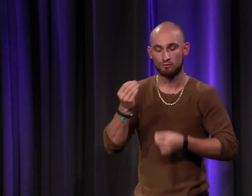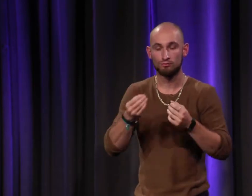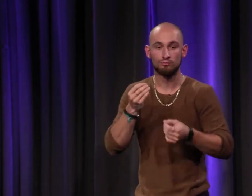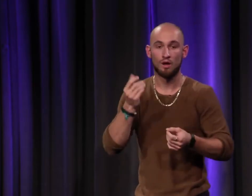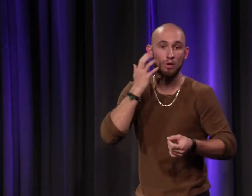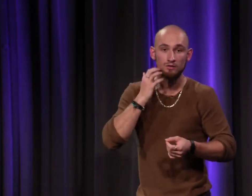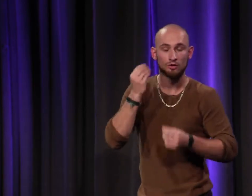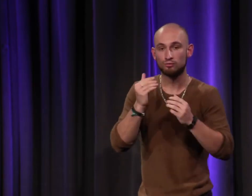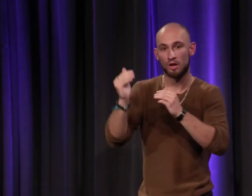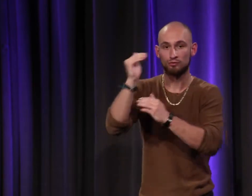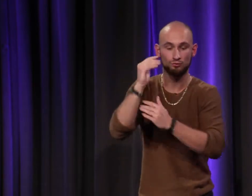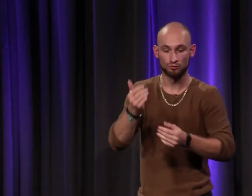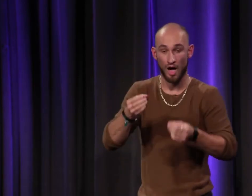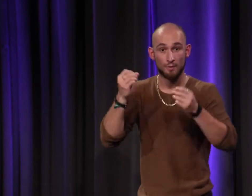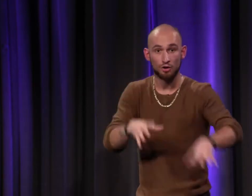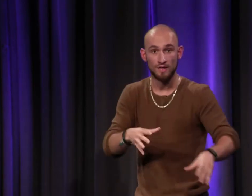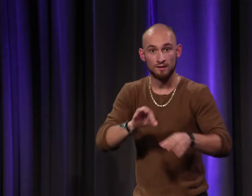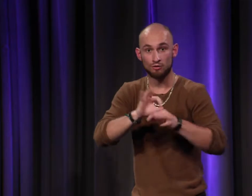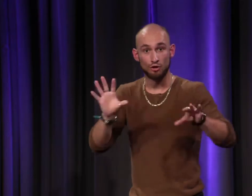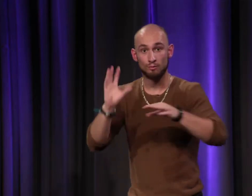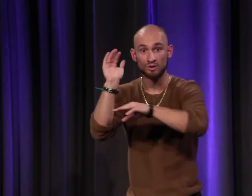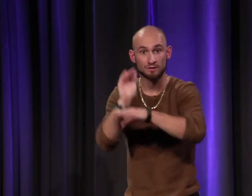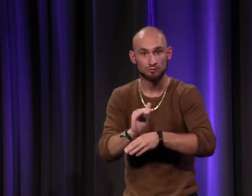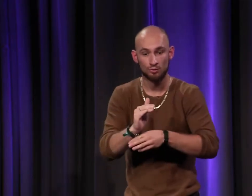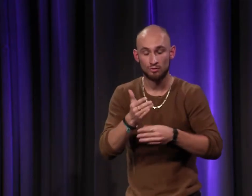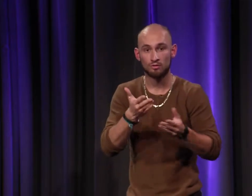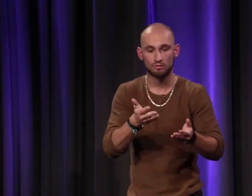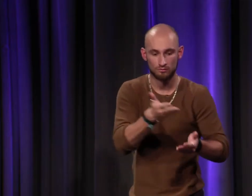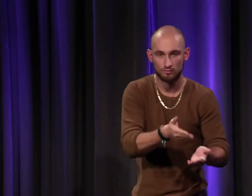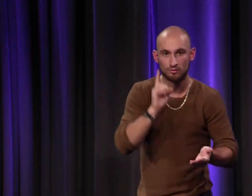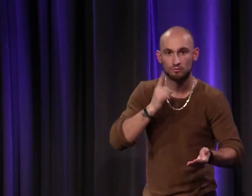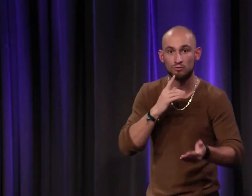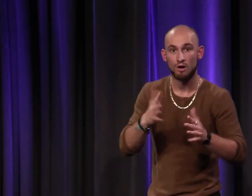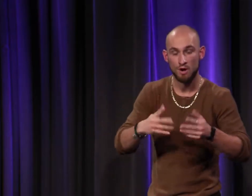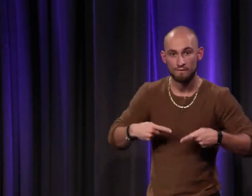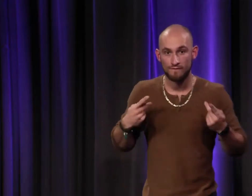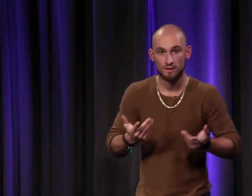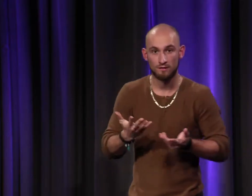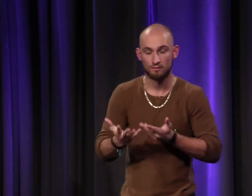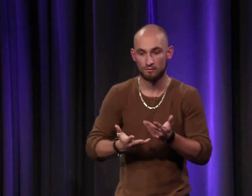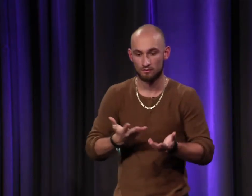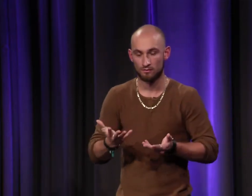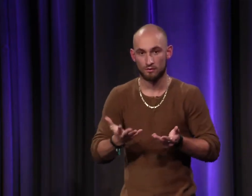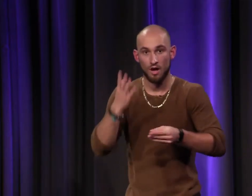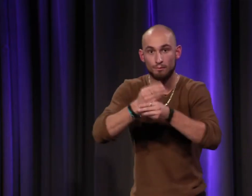je me demandais si un enfant un adolescent ou un adulte abandonné sans protection et qu'il était sourd